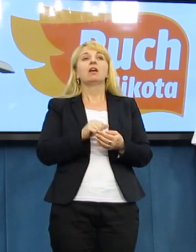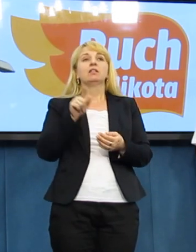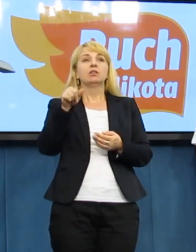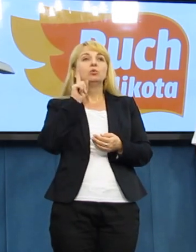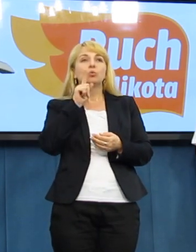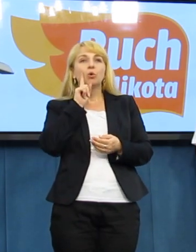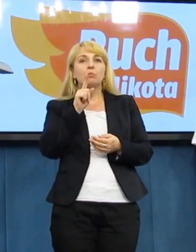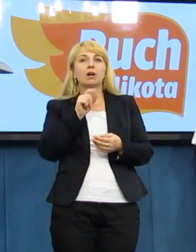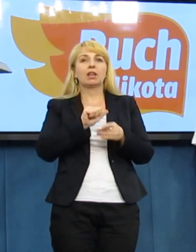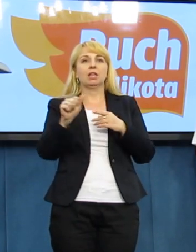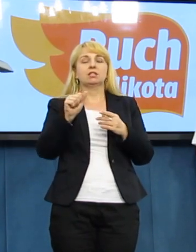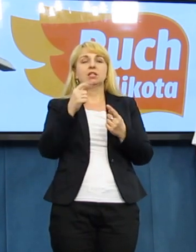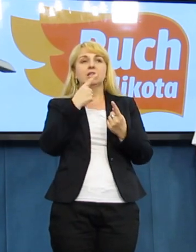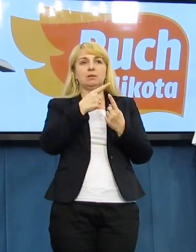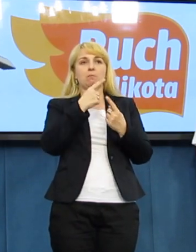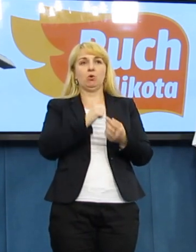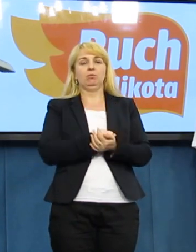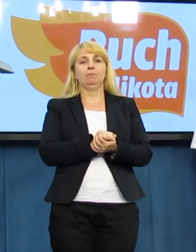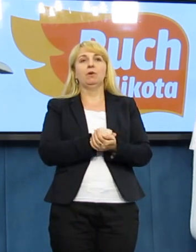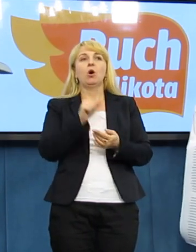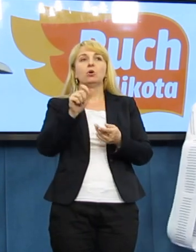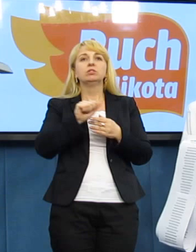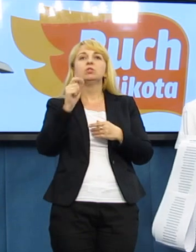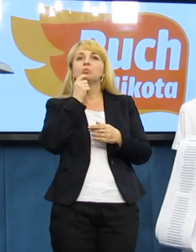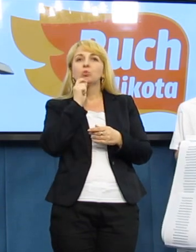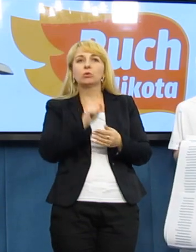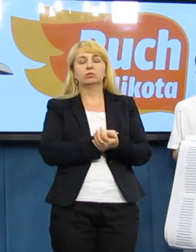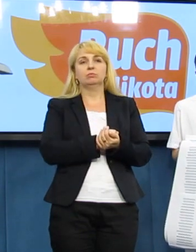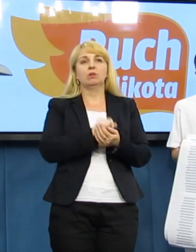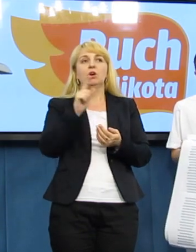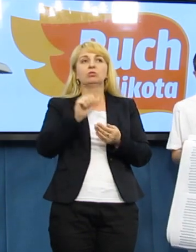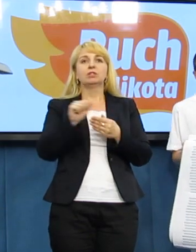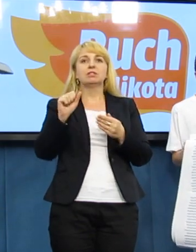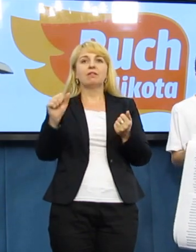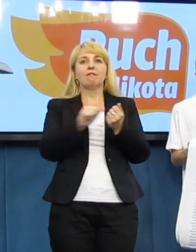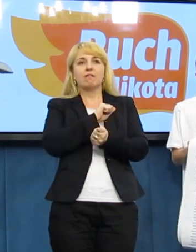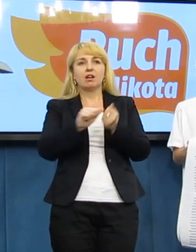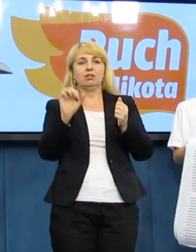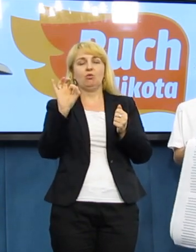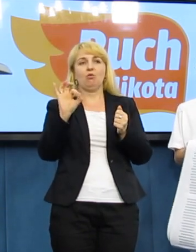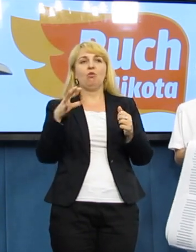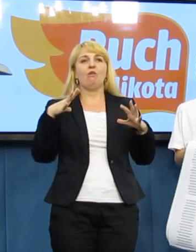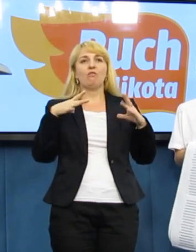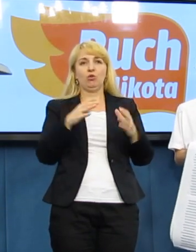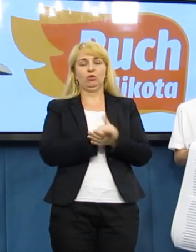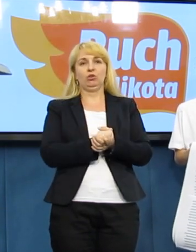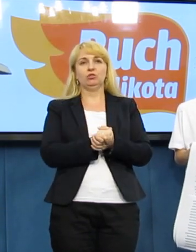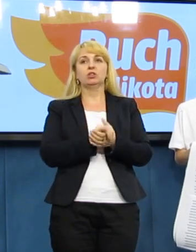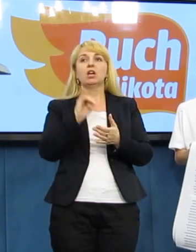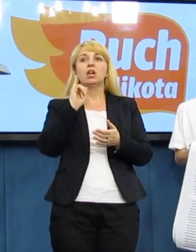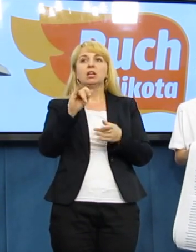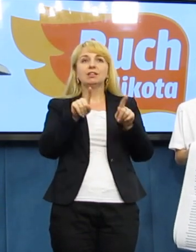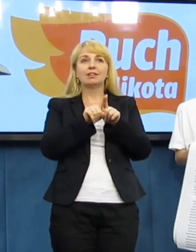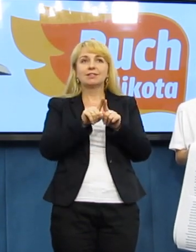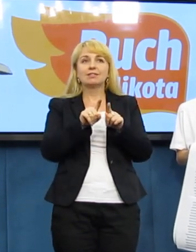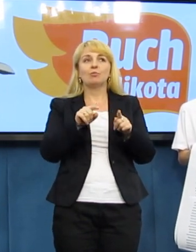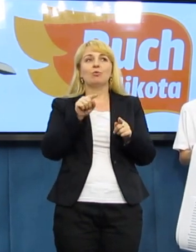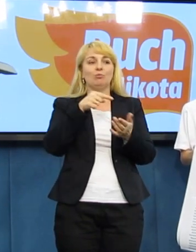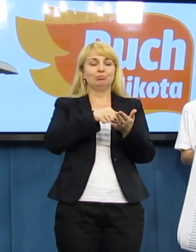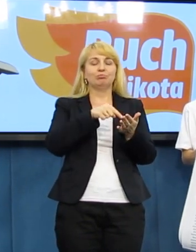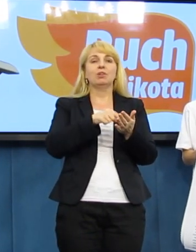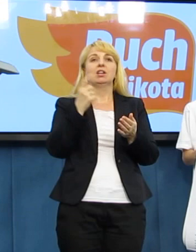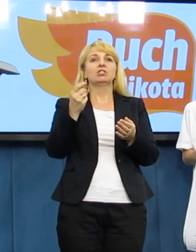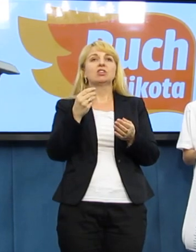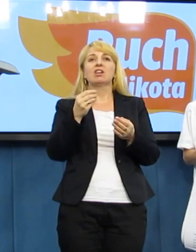Andrzej Dołecki jest symbolem. Jest symbolem młodego pokolenia, symbolem walki o wolność i symbolem tego, że niewiele się w Polsce zmieniło od